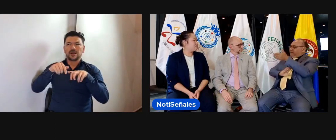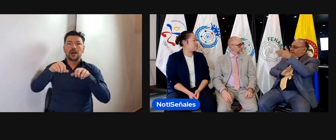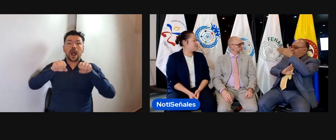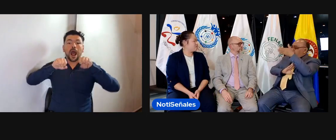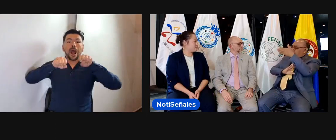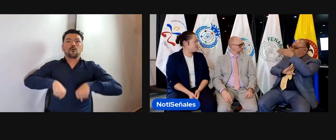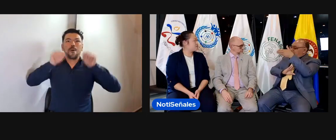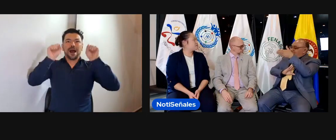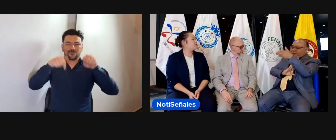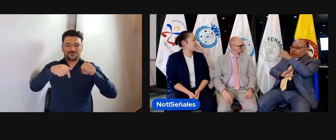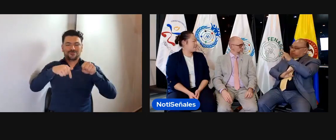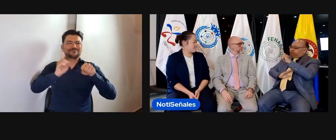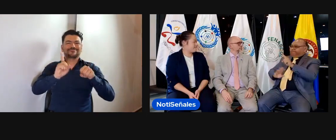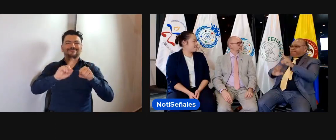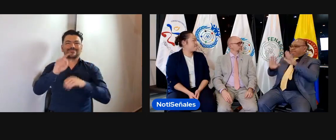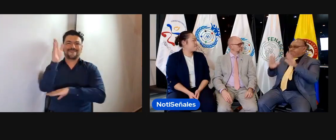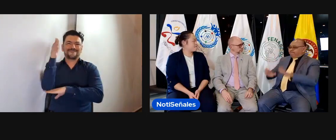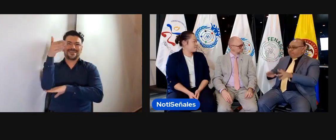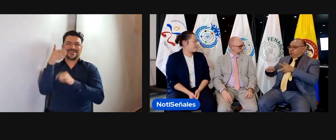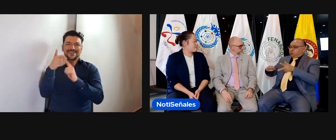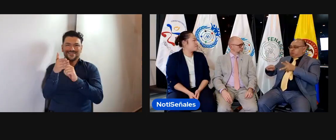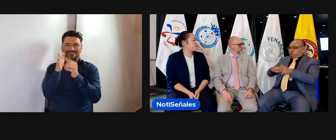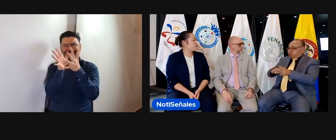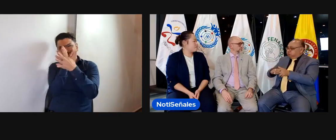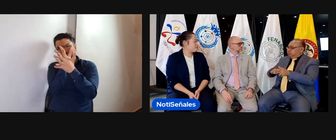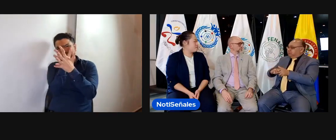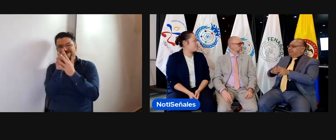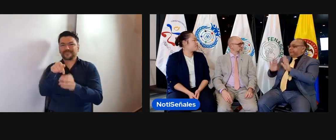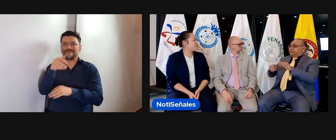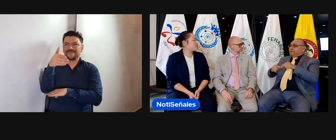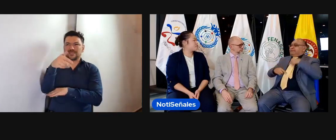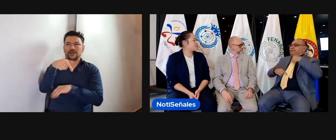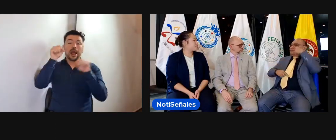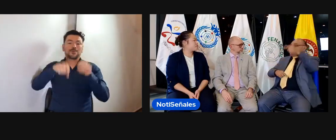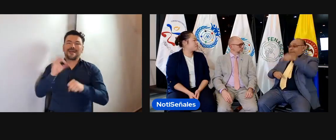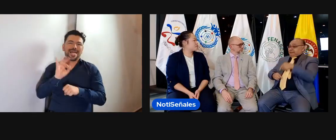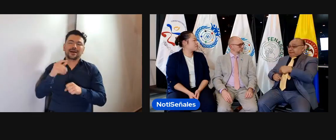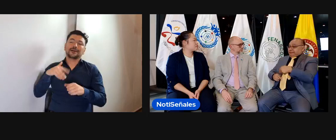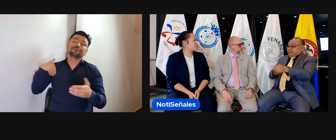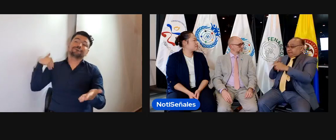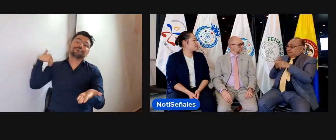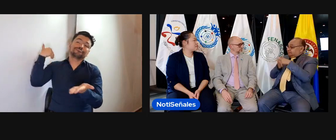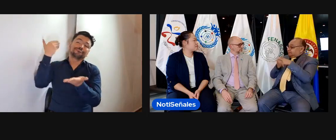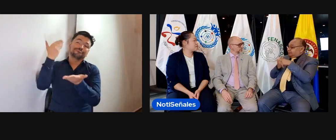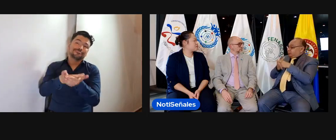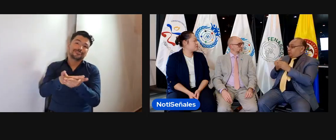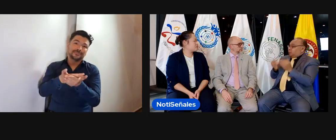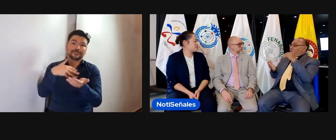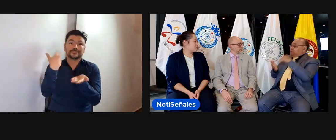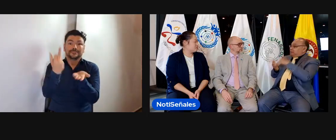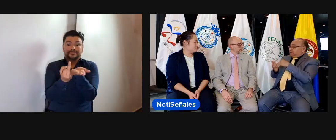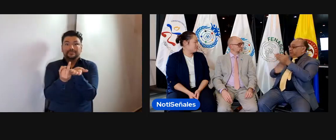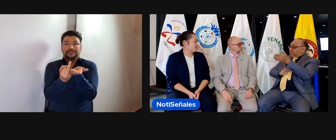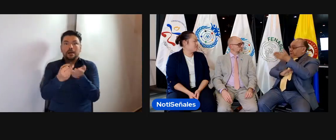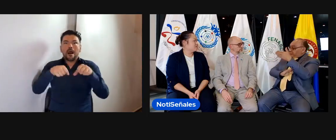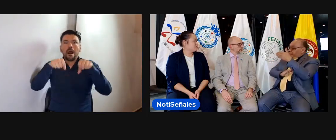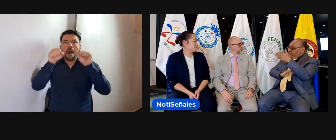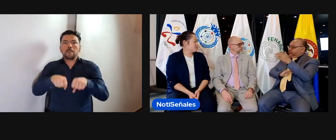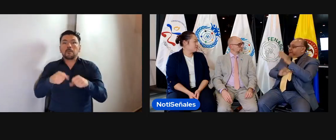pero que allí no se ratificó o no se le dio ingreso a la representación. Entonces quisiera saber